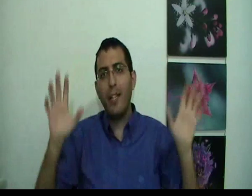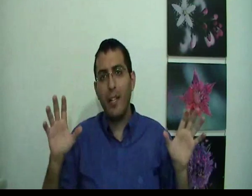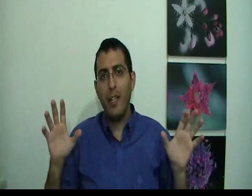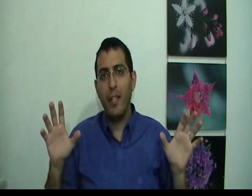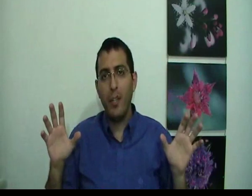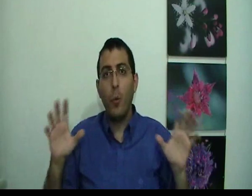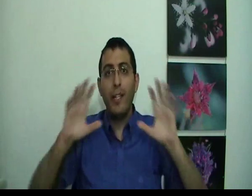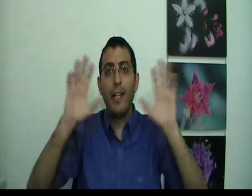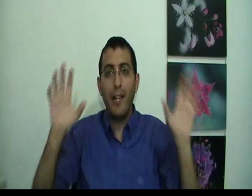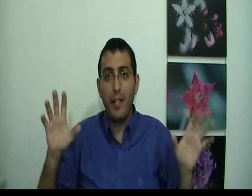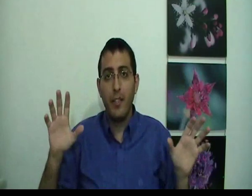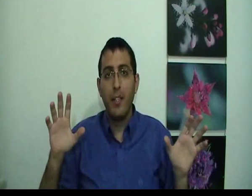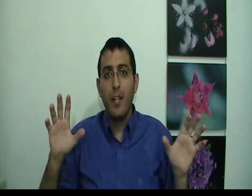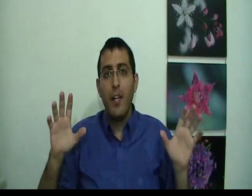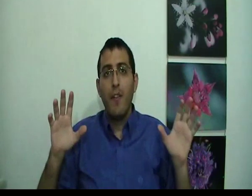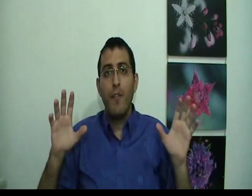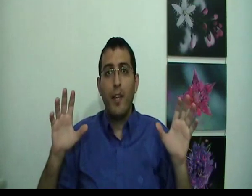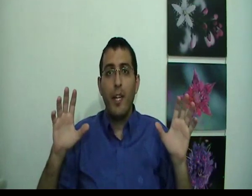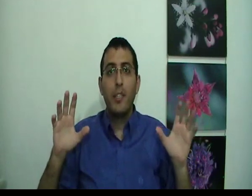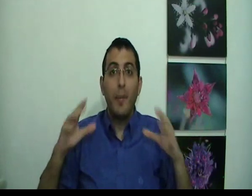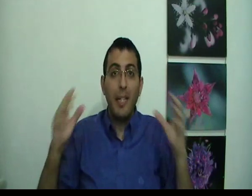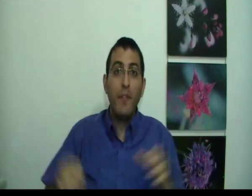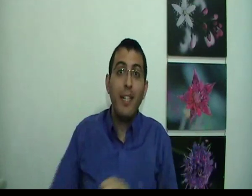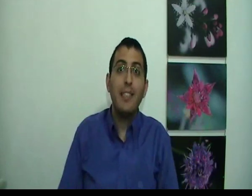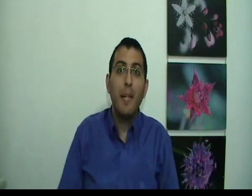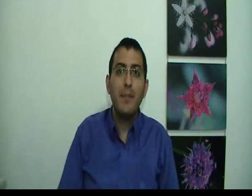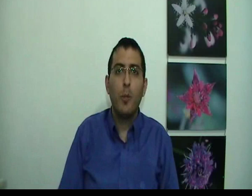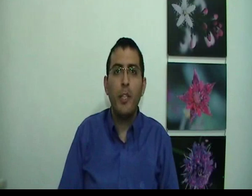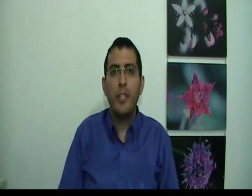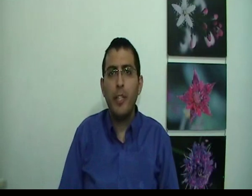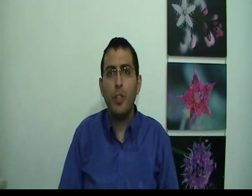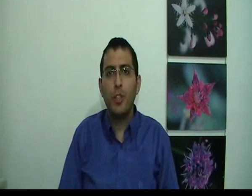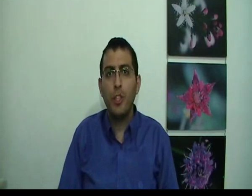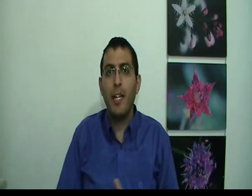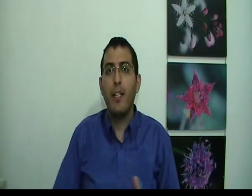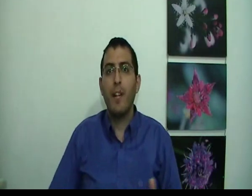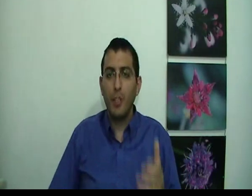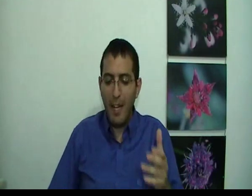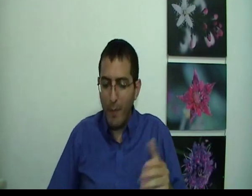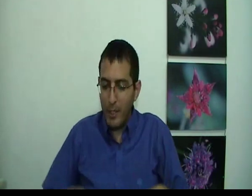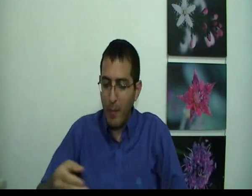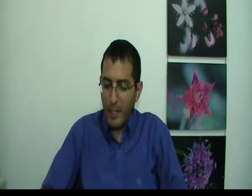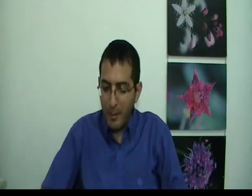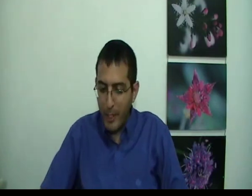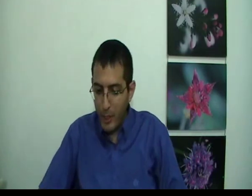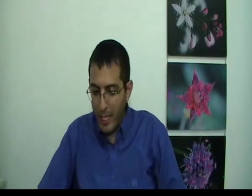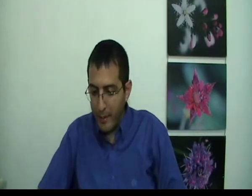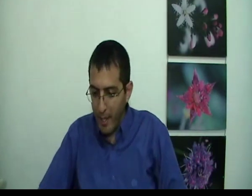כללי וכשבן אדם מבין את זה, אז בעצם זה אומר שיש שני עני ועכשיו מה שבעצם השאלה הייתה